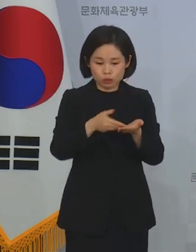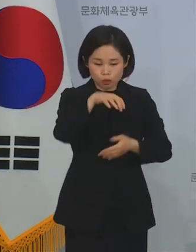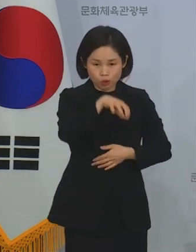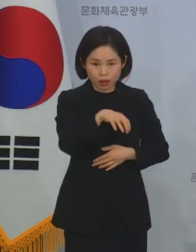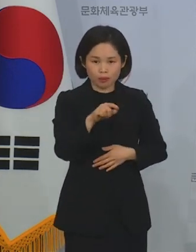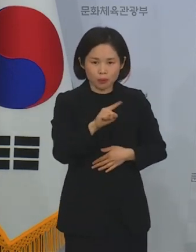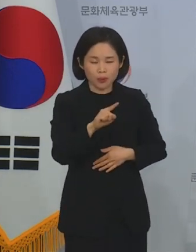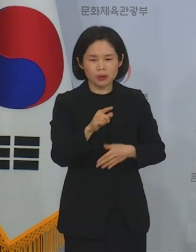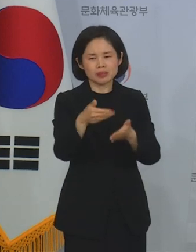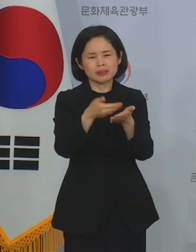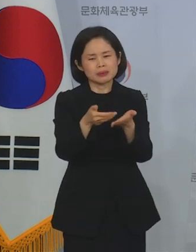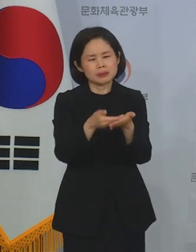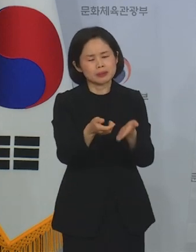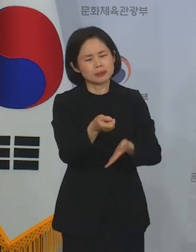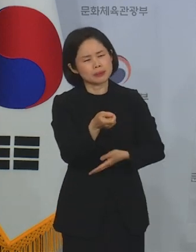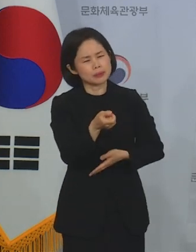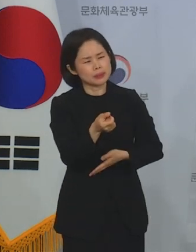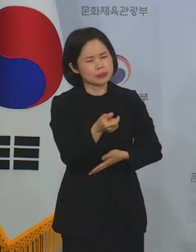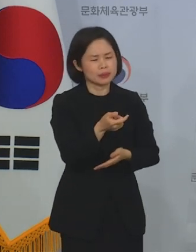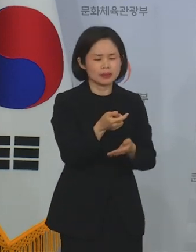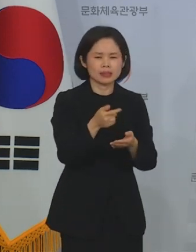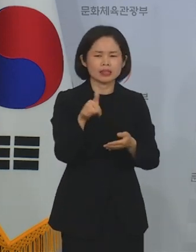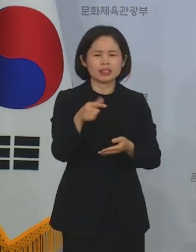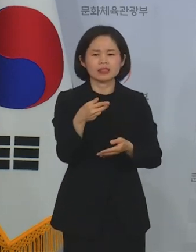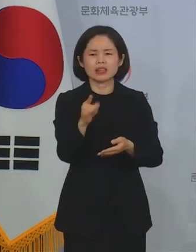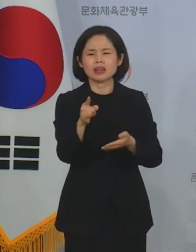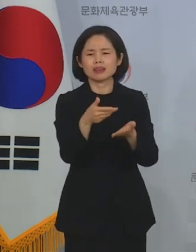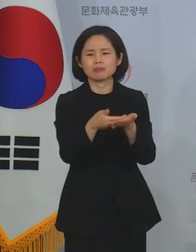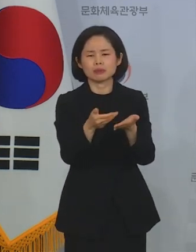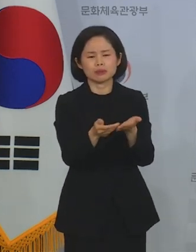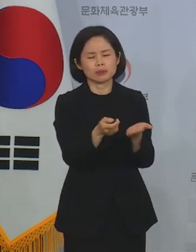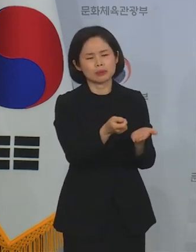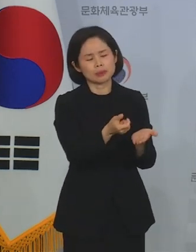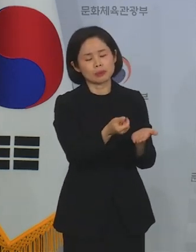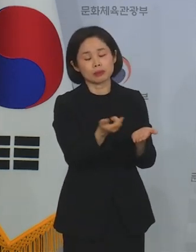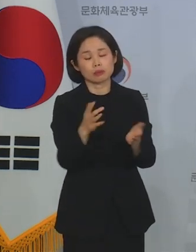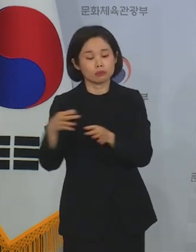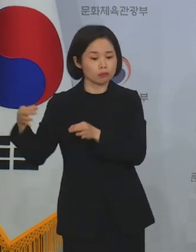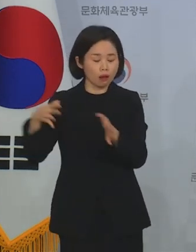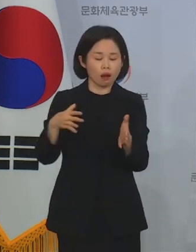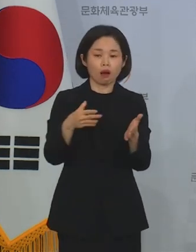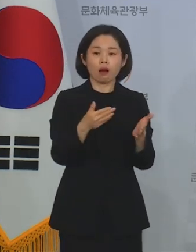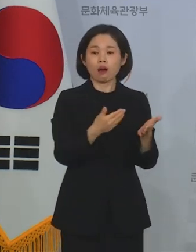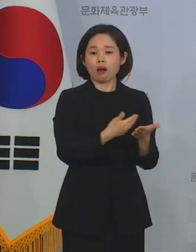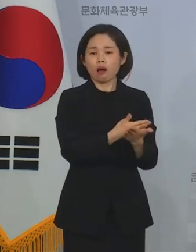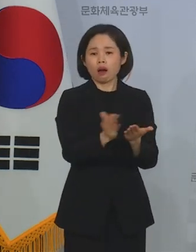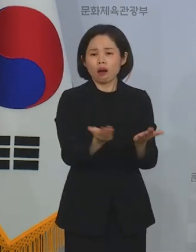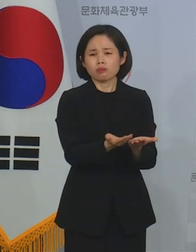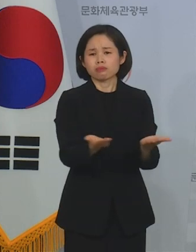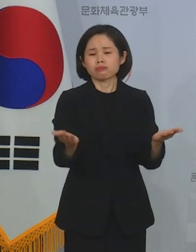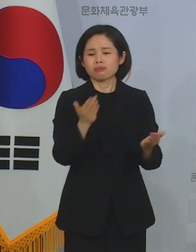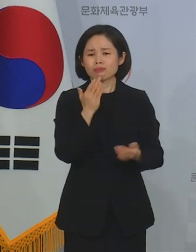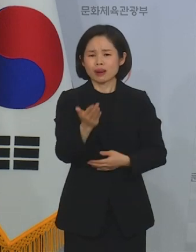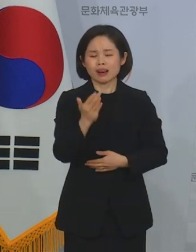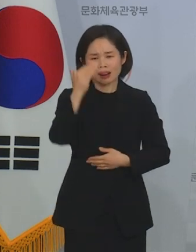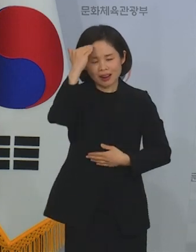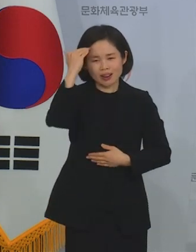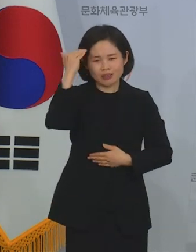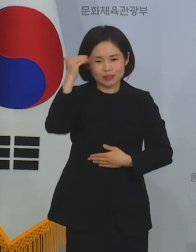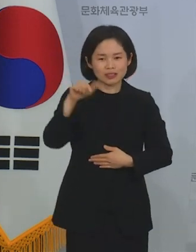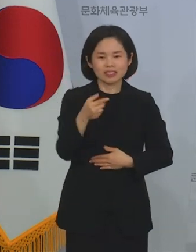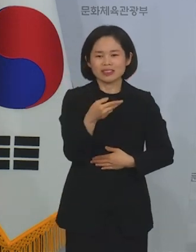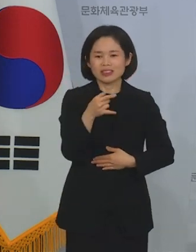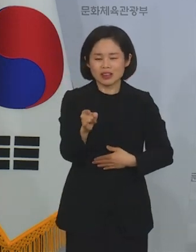다소 취약했던 우리나라 근대 미술 작품을 보강하는 계기가 되었으며 한국 근대 미술사